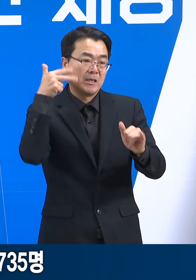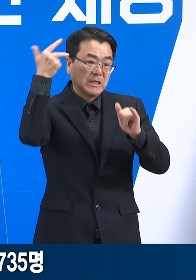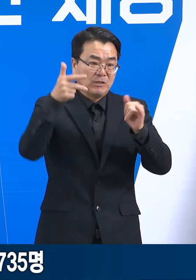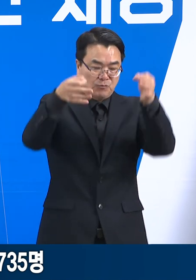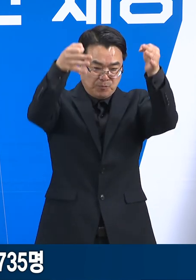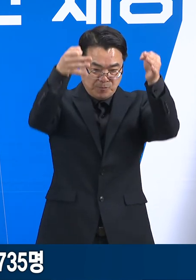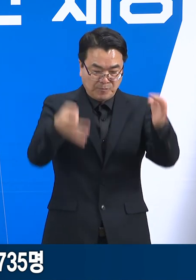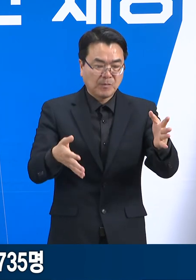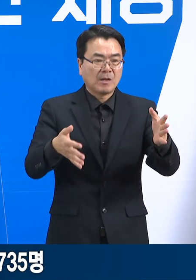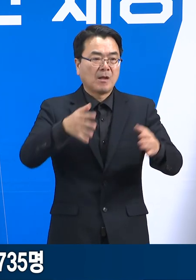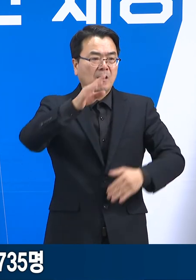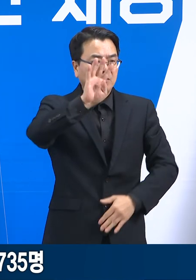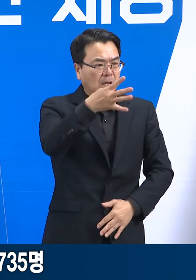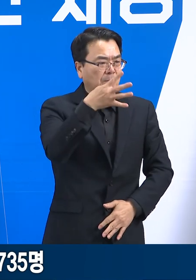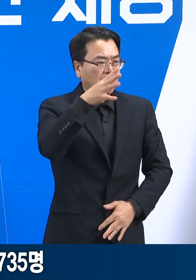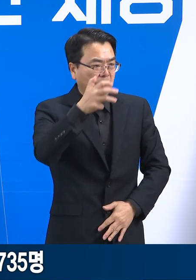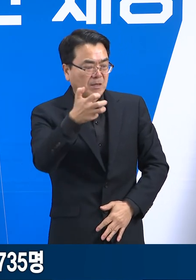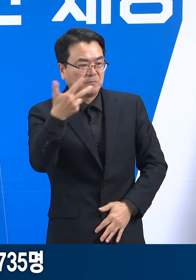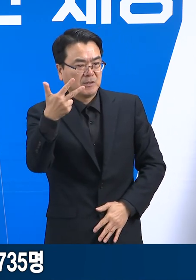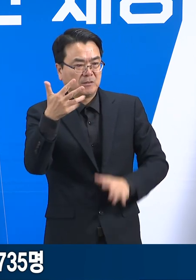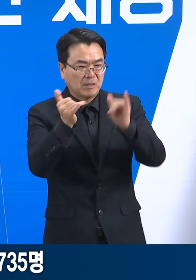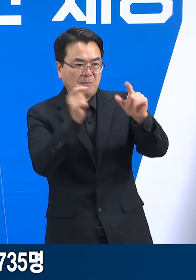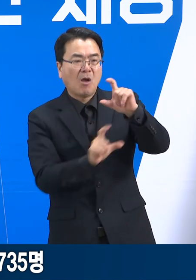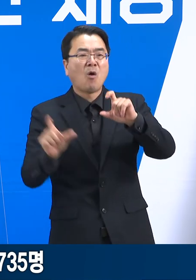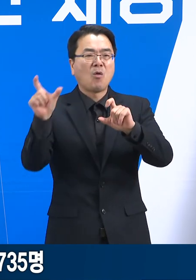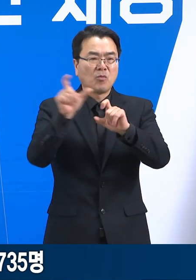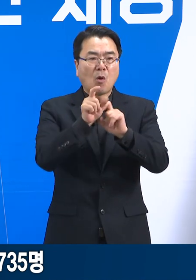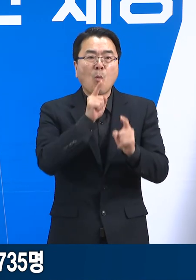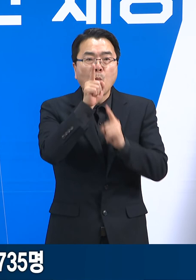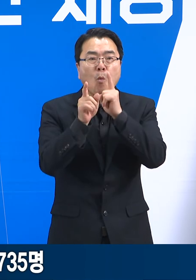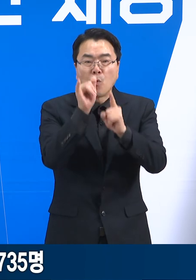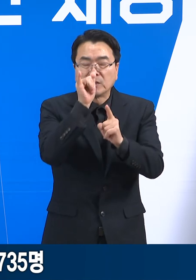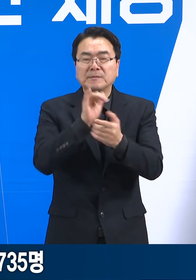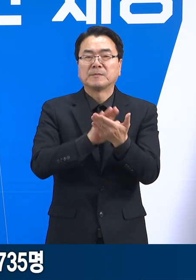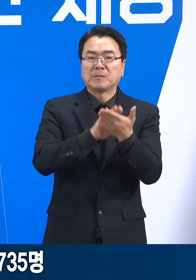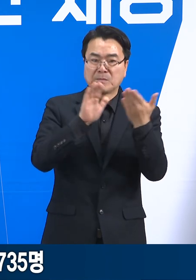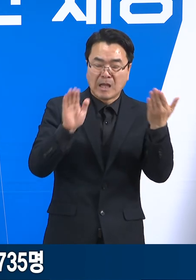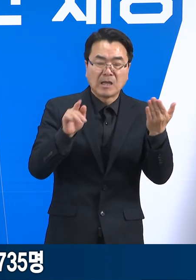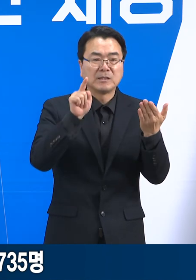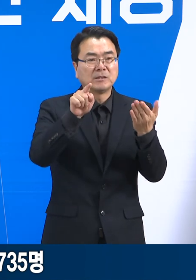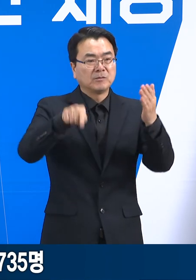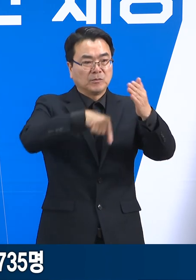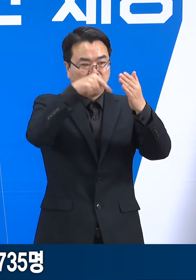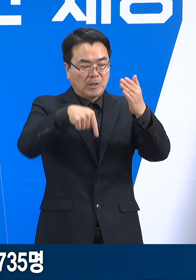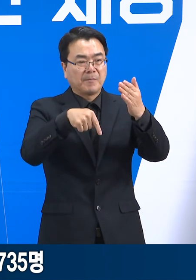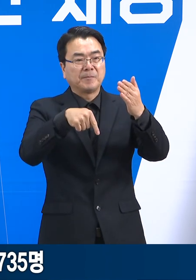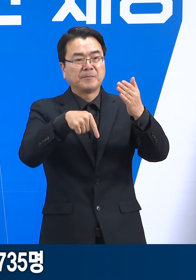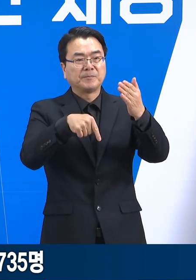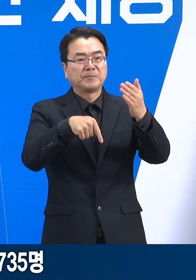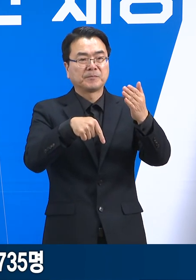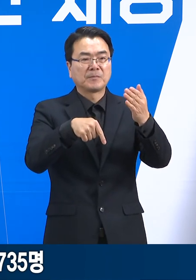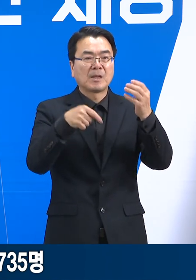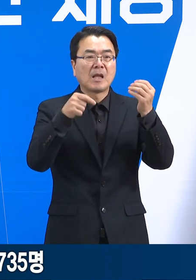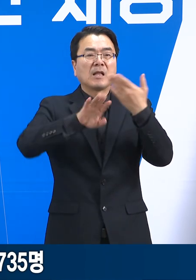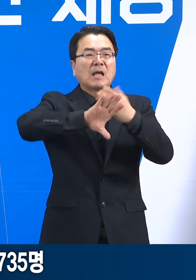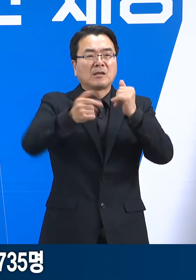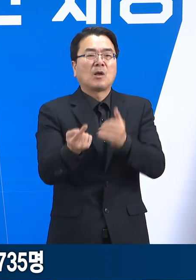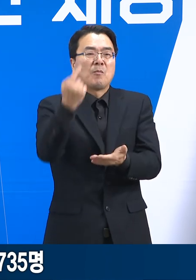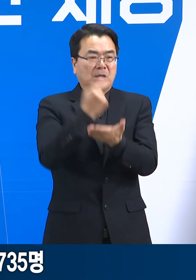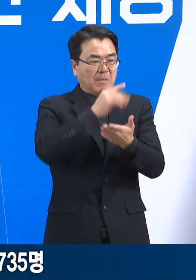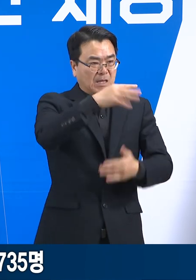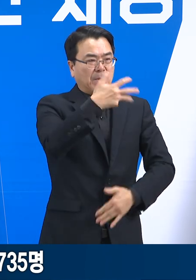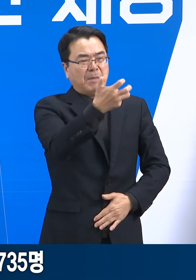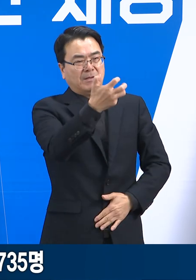사이에 447명이 추가로 변이 확정 판정을 받았습니다. 변이 환자 735명 가운데 해외 유입이 480명,